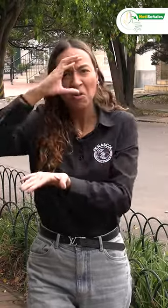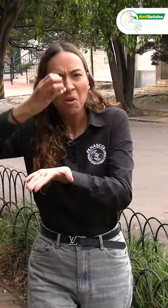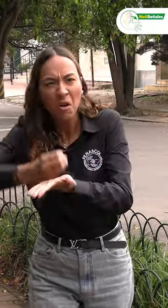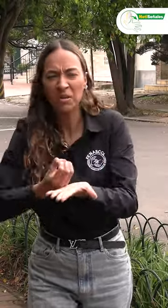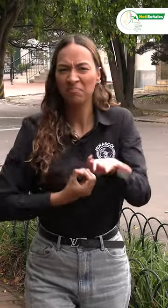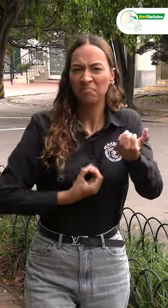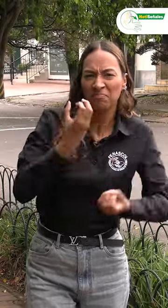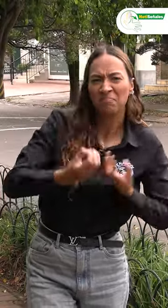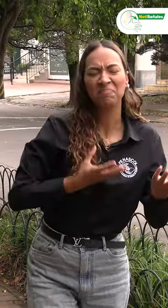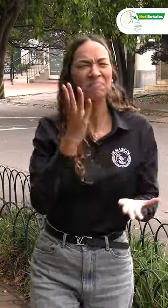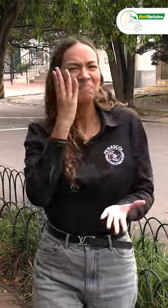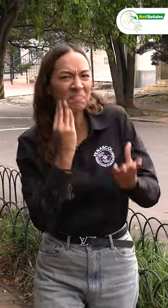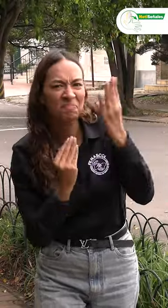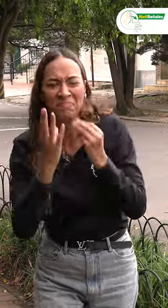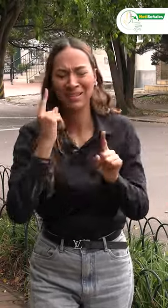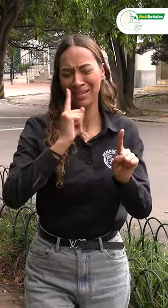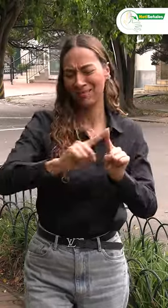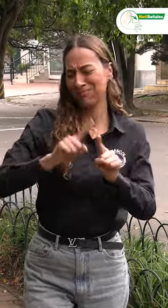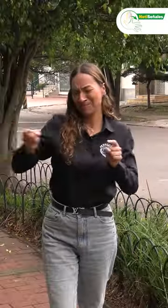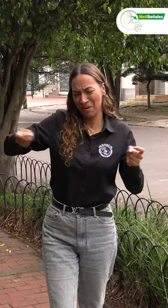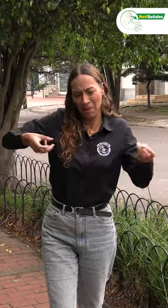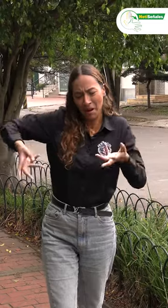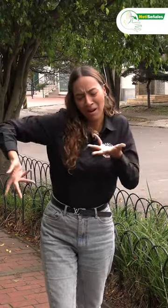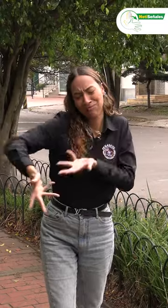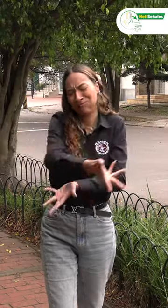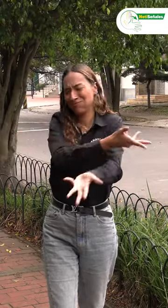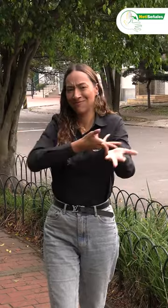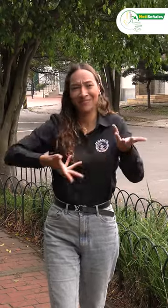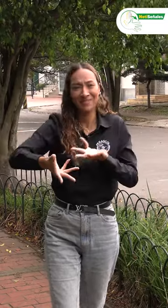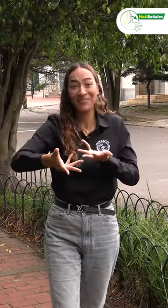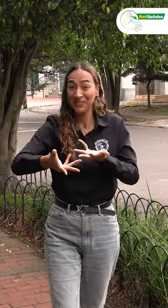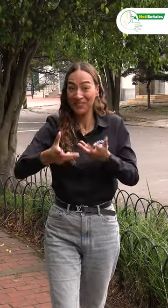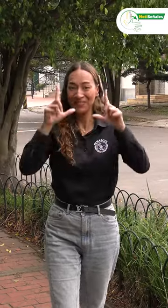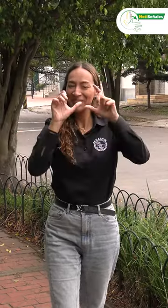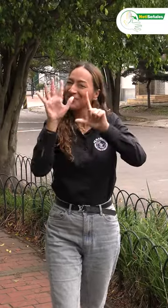se pudieron compartir experiencias y opiniones entre los asistentes. Aquí les tenemos más imágenes.